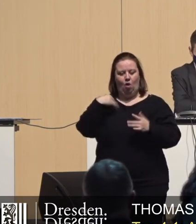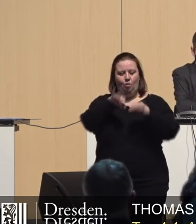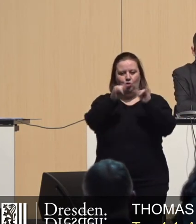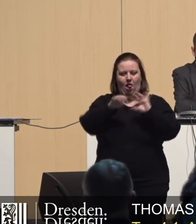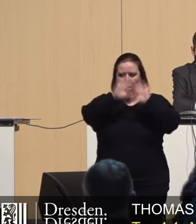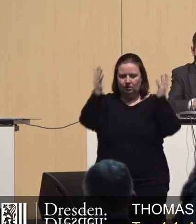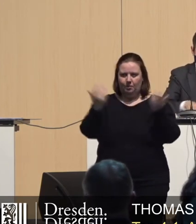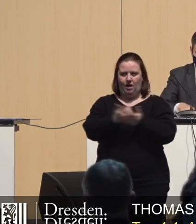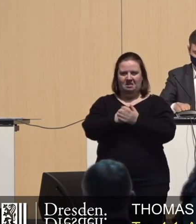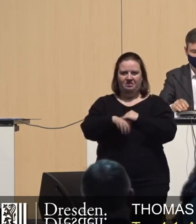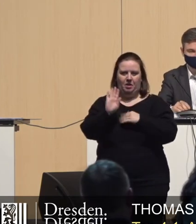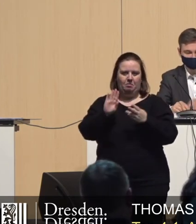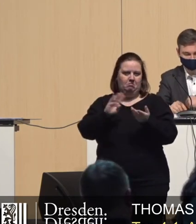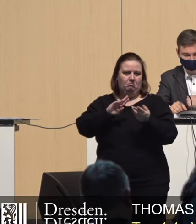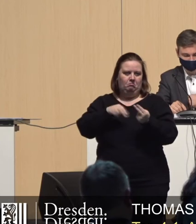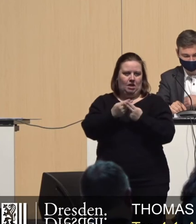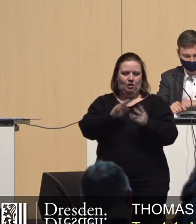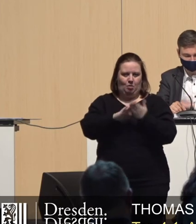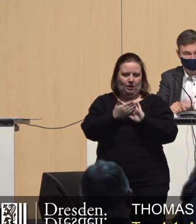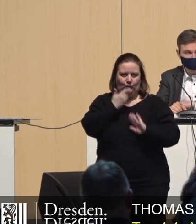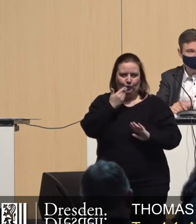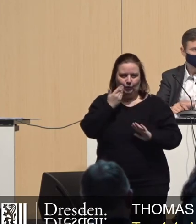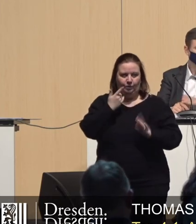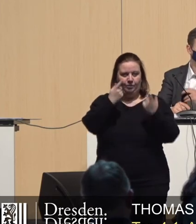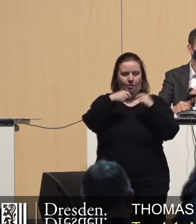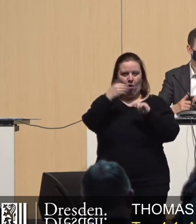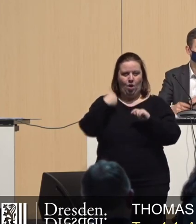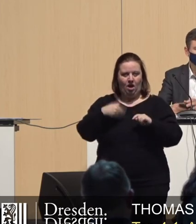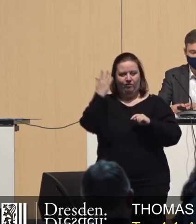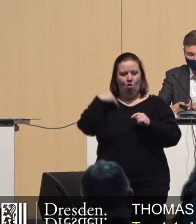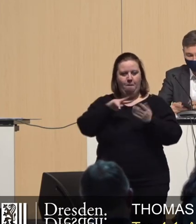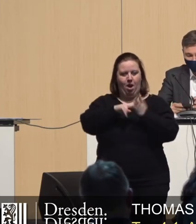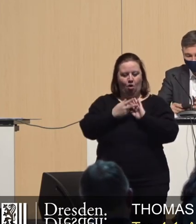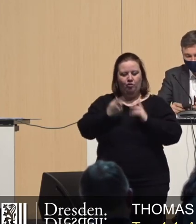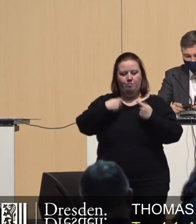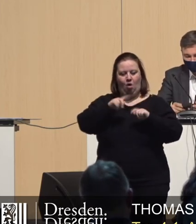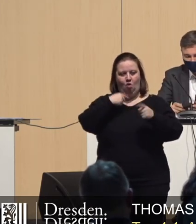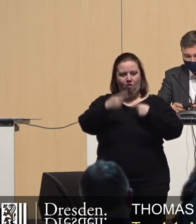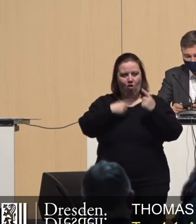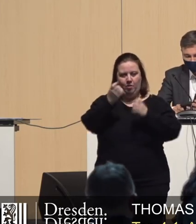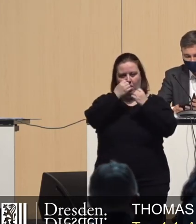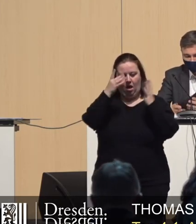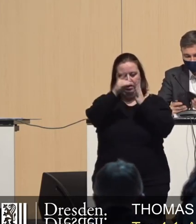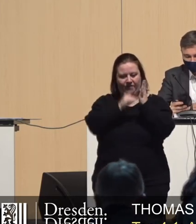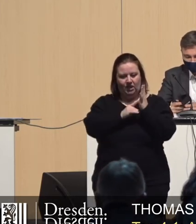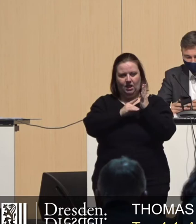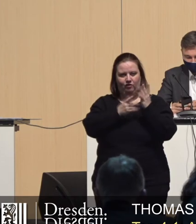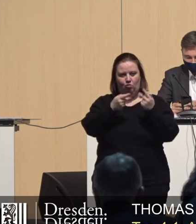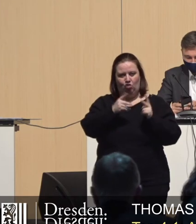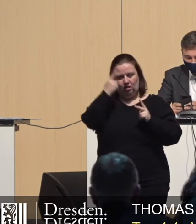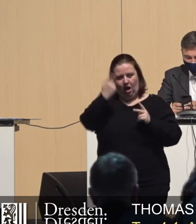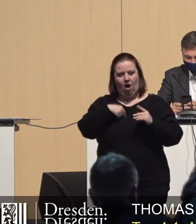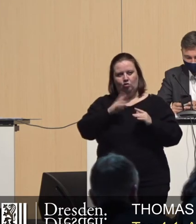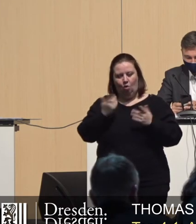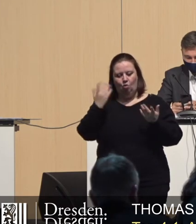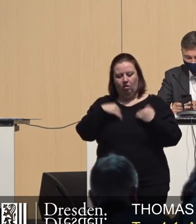Ganzes als nicht praktikabel erwiesen. Bauherren, vor Jahren mit der Planung ihrer Bauvorhaben unter klar definierten Bedingungen und vom